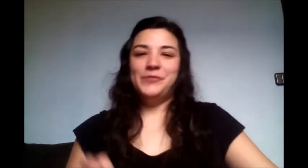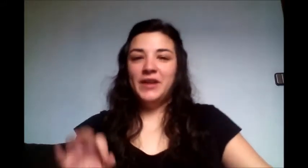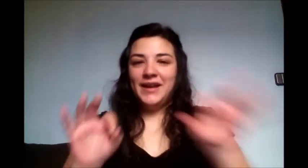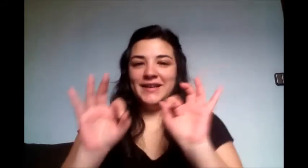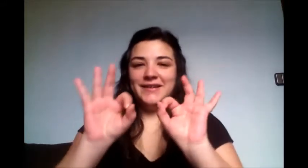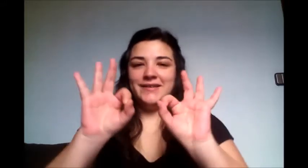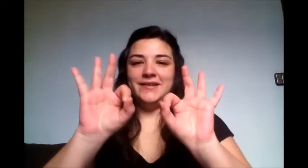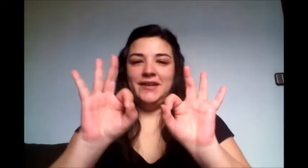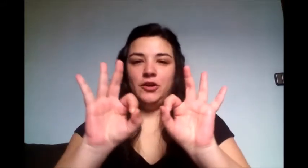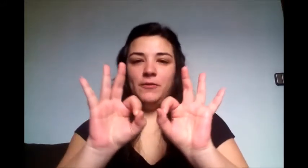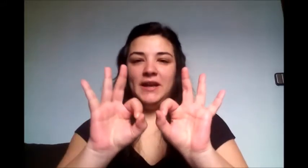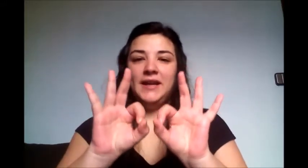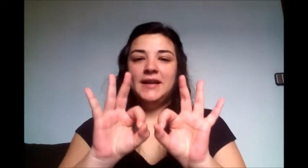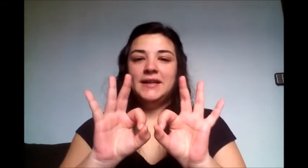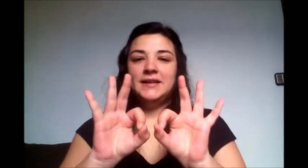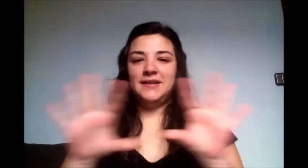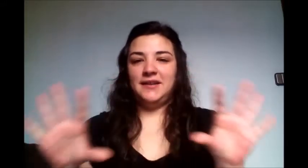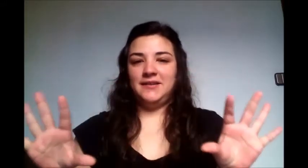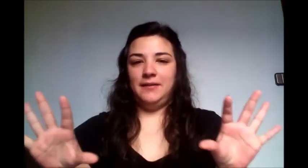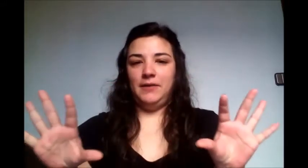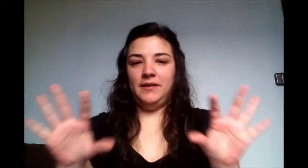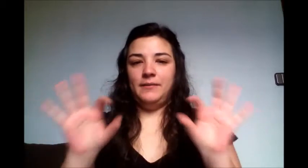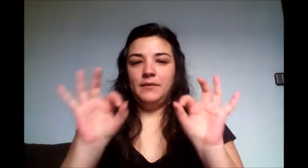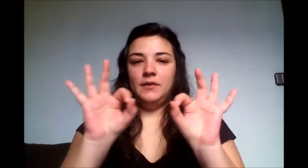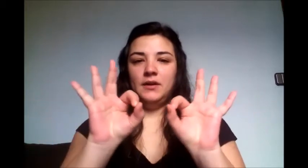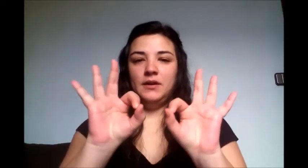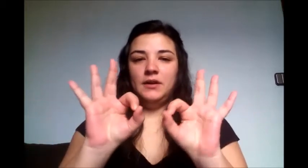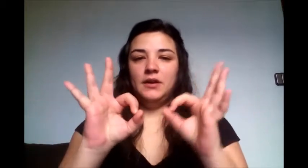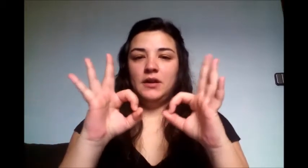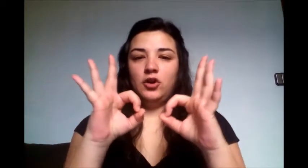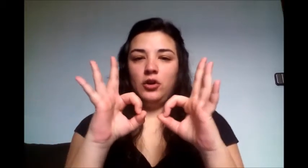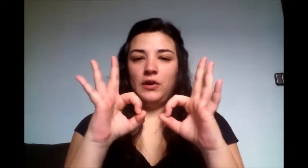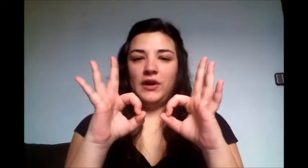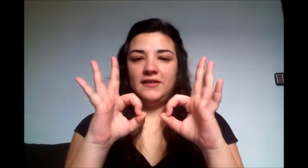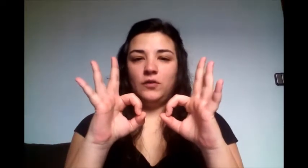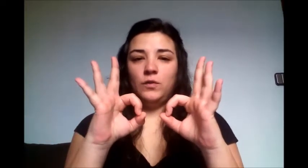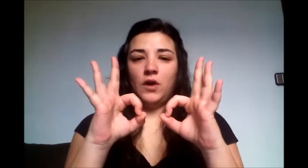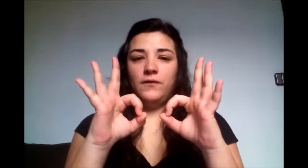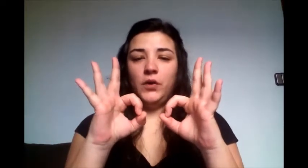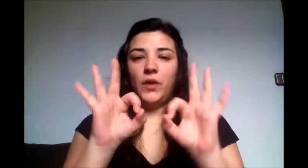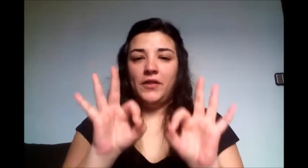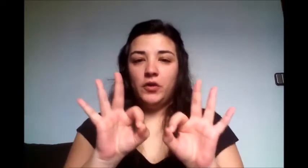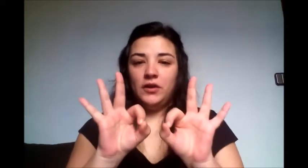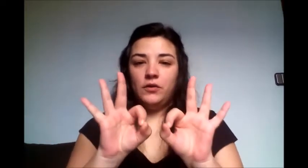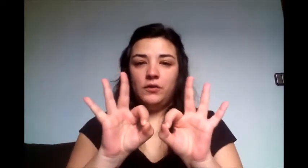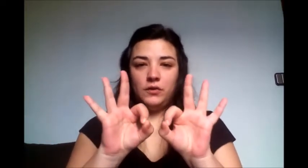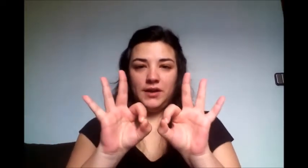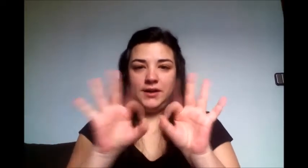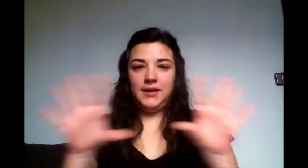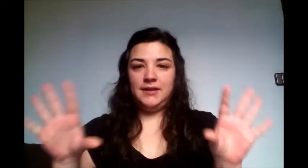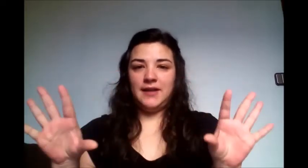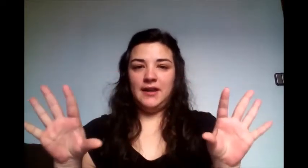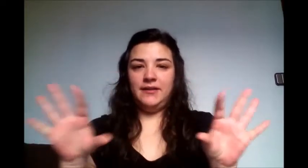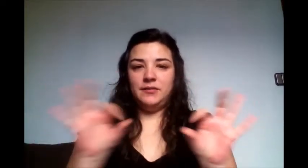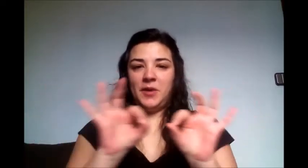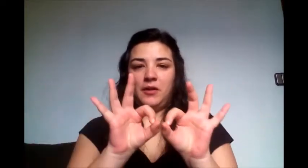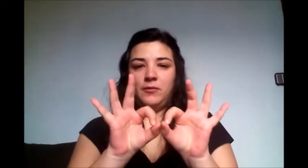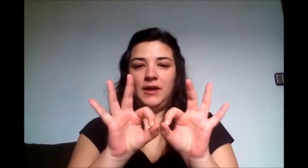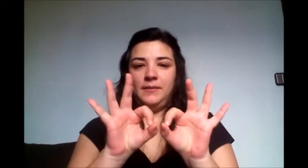Es este signo, ¿vale? Sensible. Es una configuración en O y sale disparado, ¿vale?